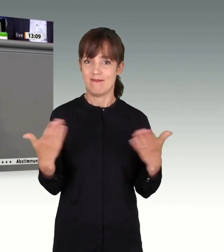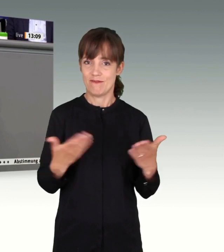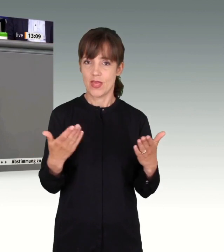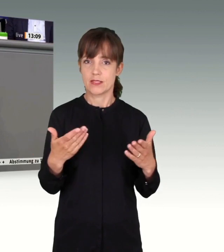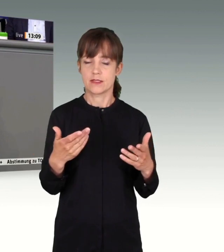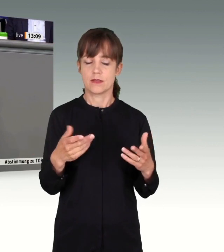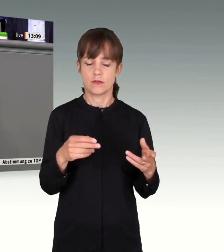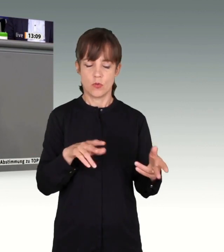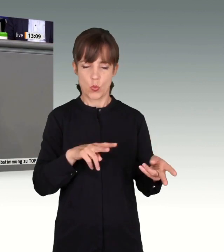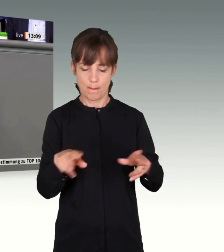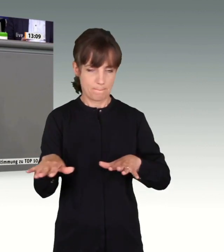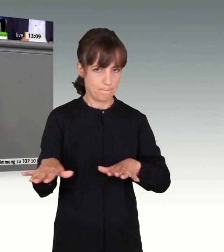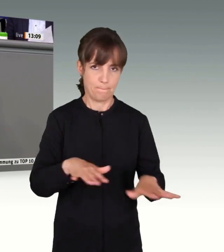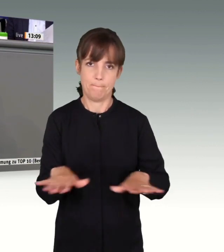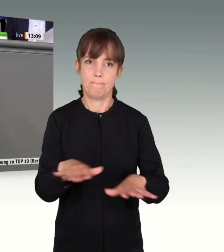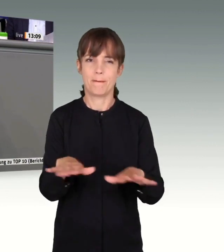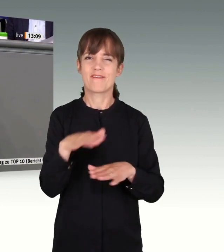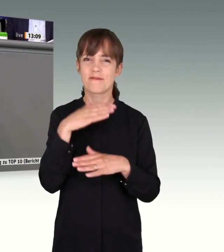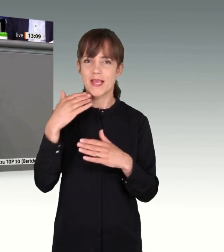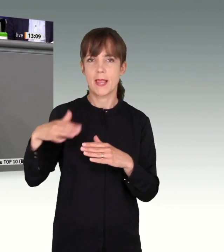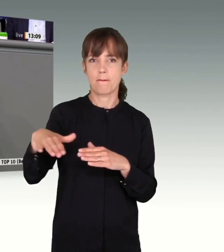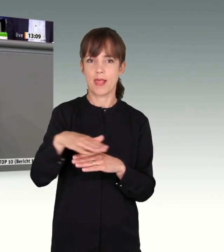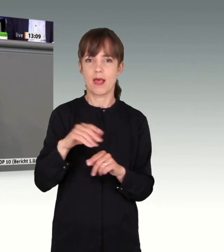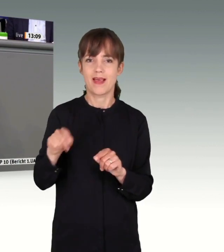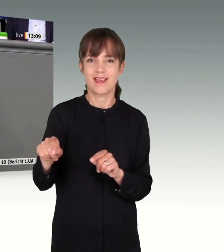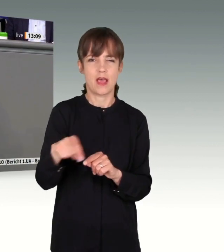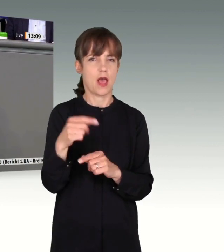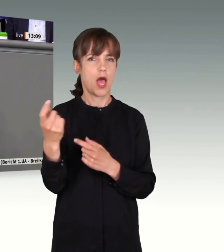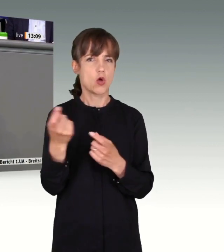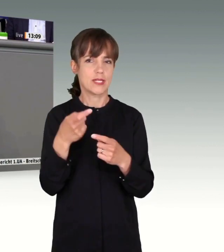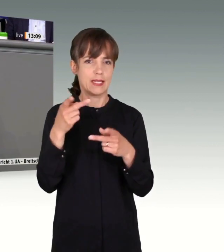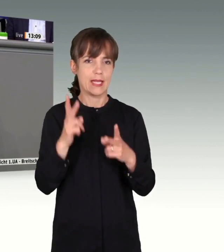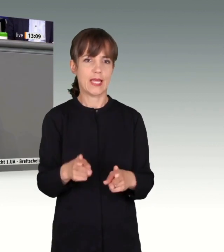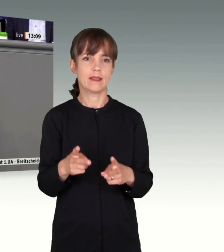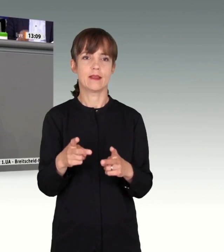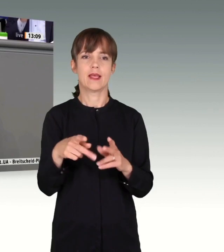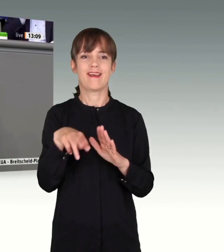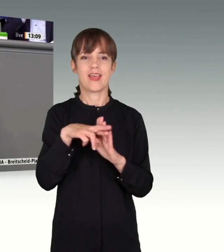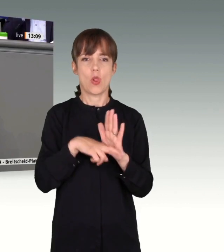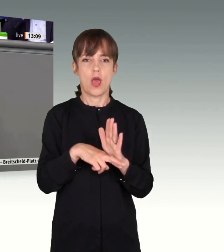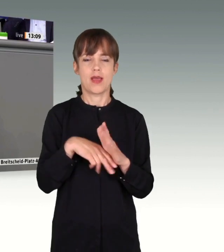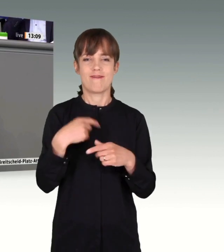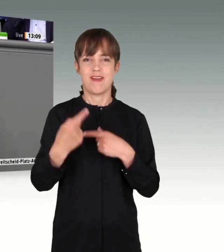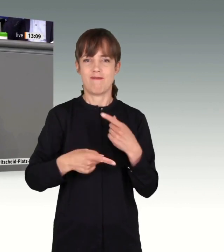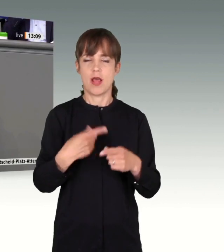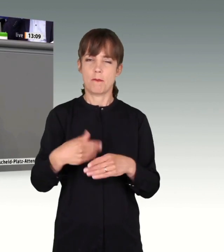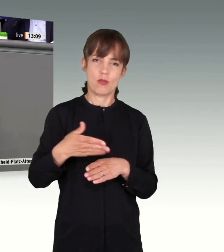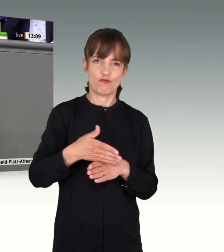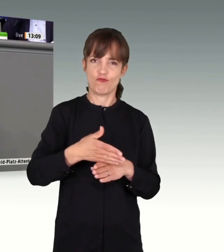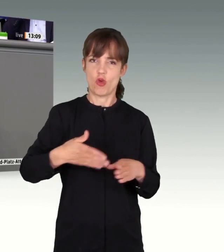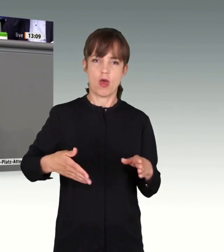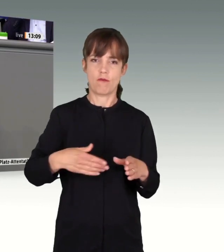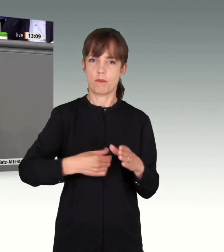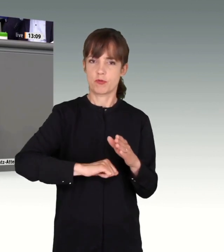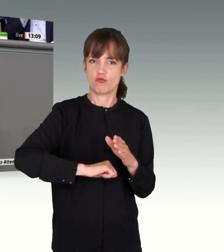Umsteuern gegeben. Wir haben in vielen Bereichen das Ausländerrecht, die Regularien, das Verfahren geschärft und beschleunigt.